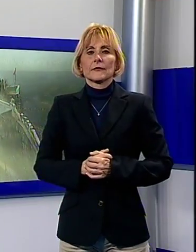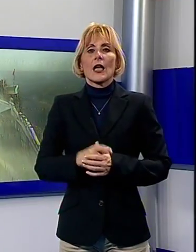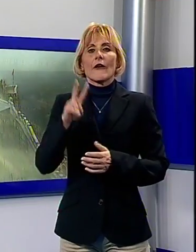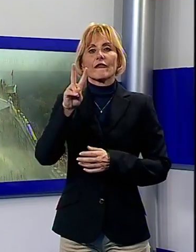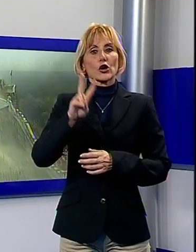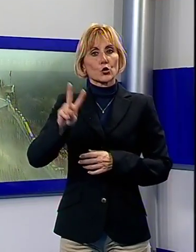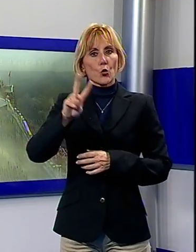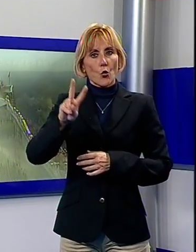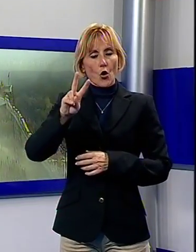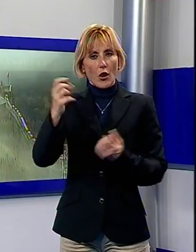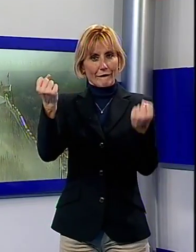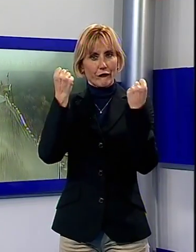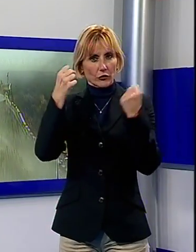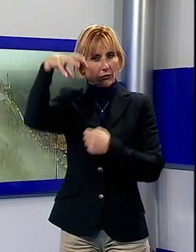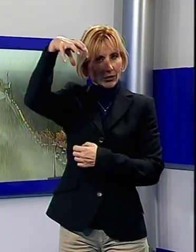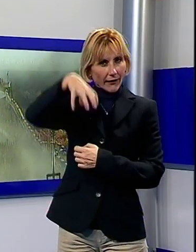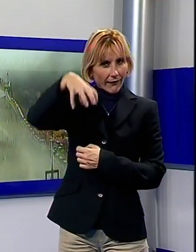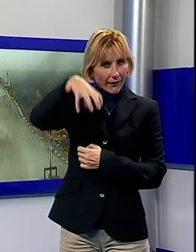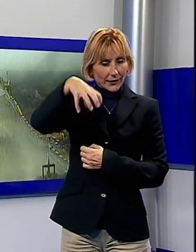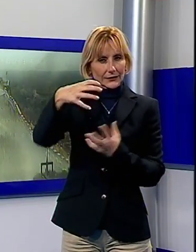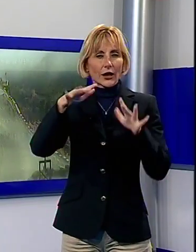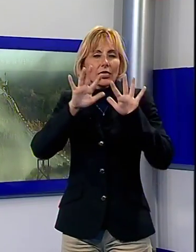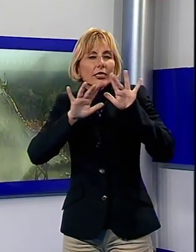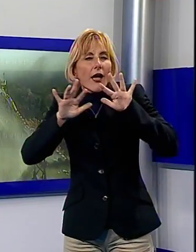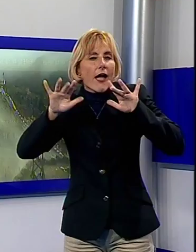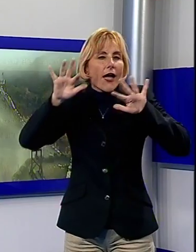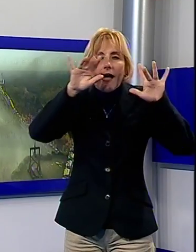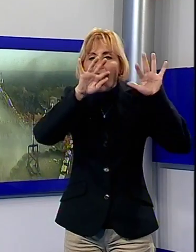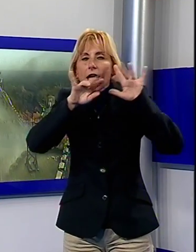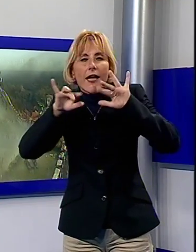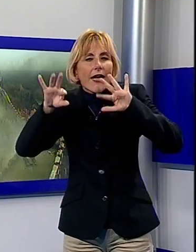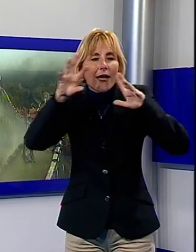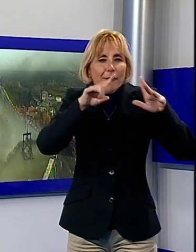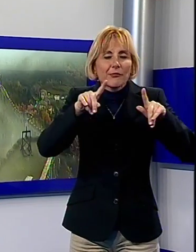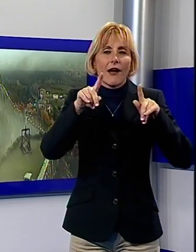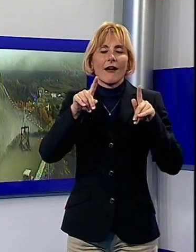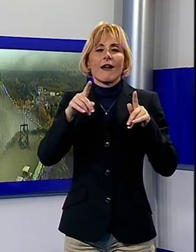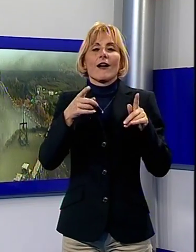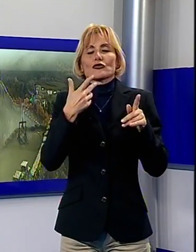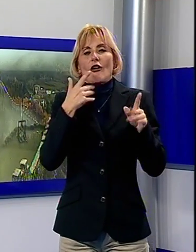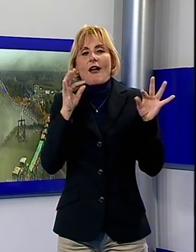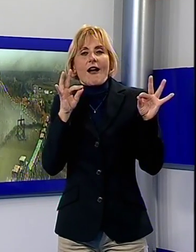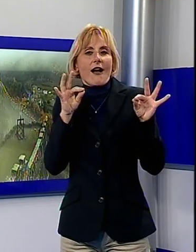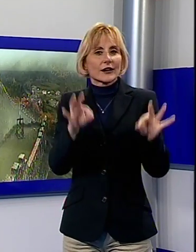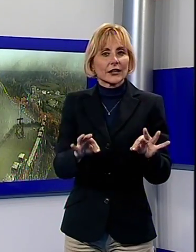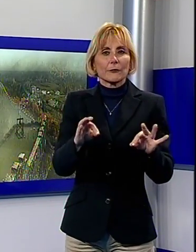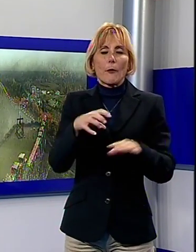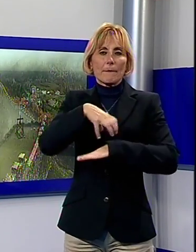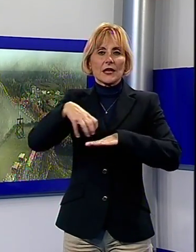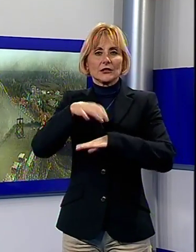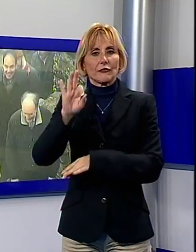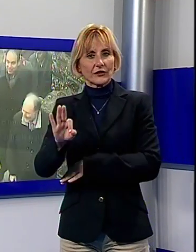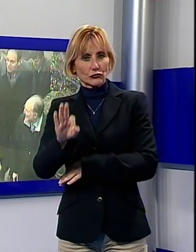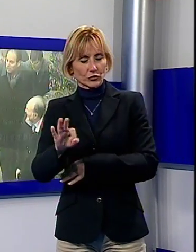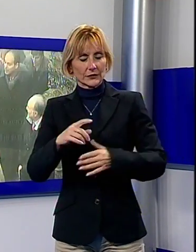dalla nebbia. Ecco il suggestivo panorama che ha accolto il ministro Dario Franceschini in visita alla storica struttura di San Romano